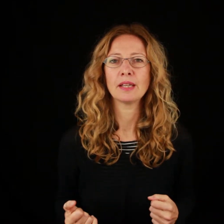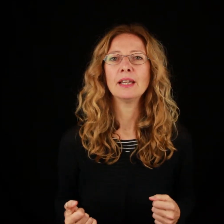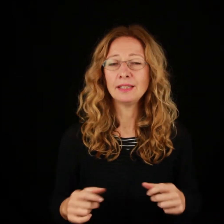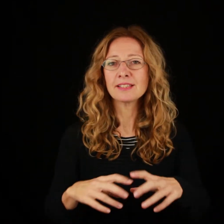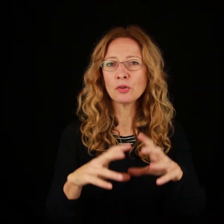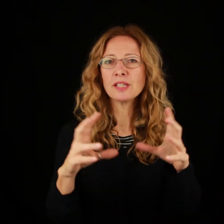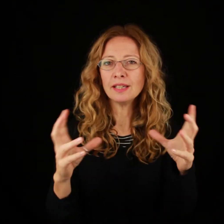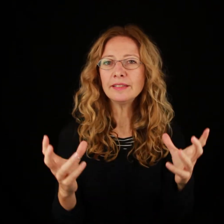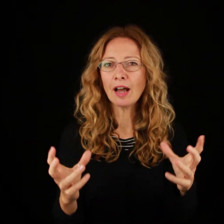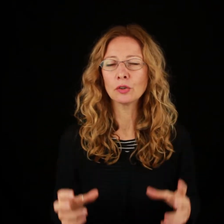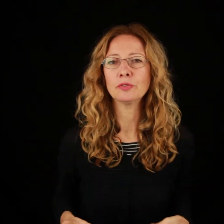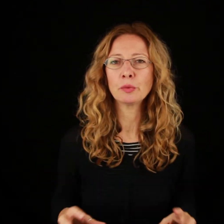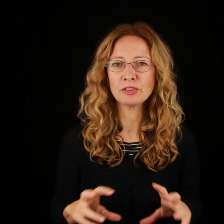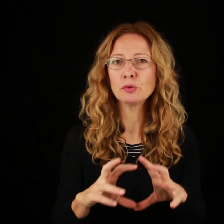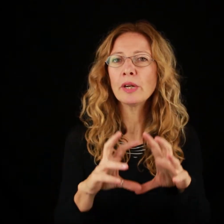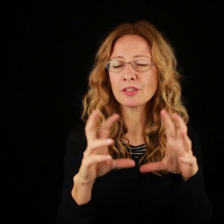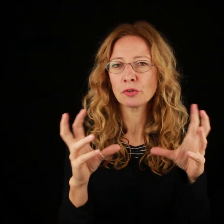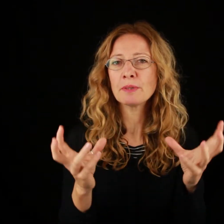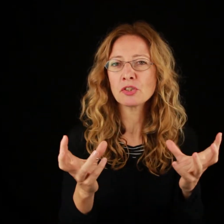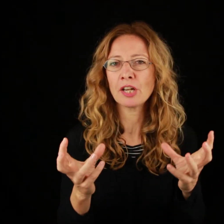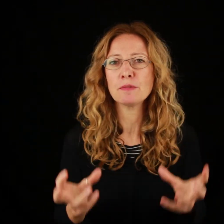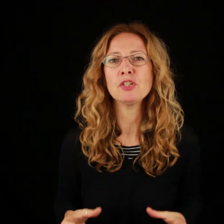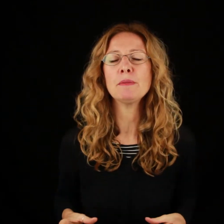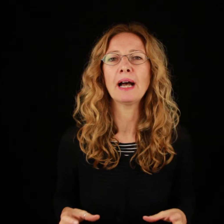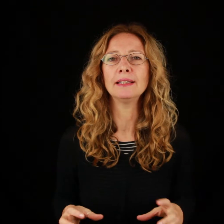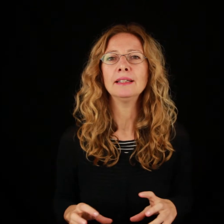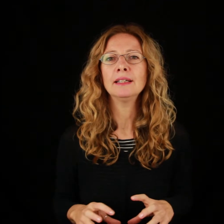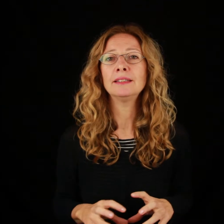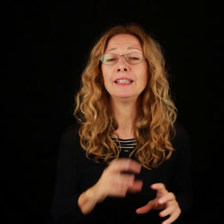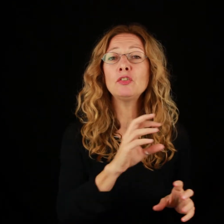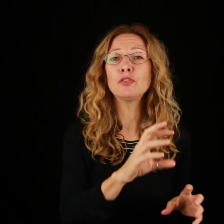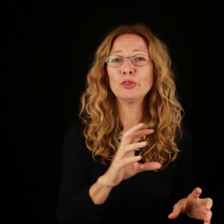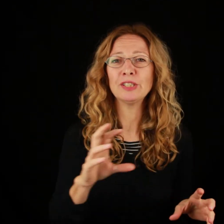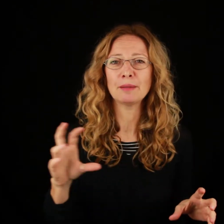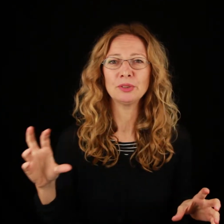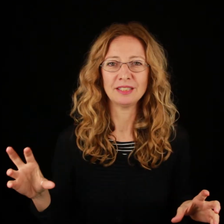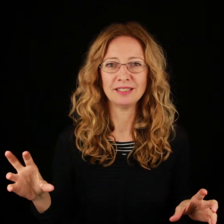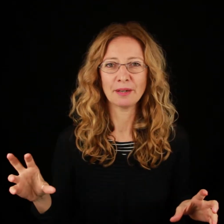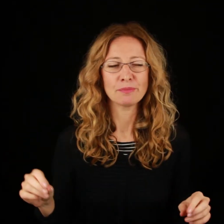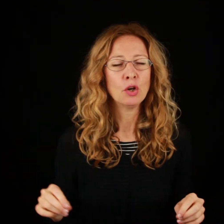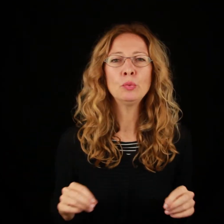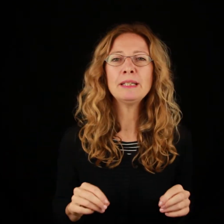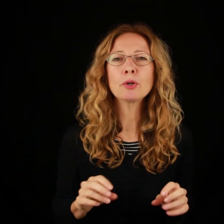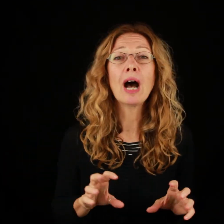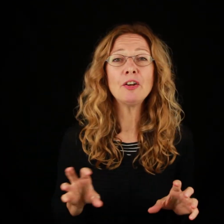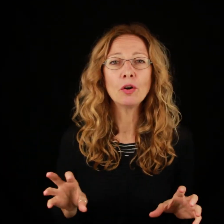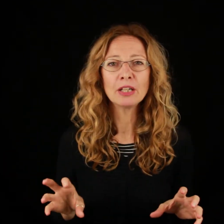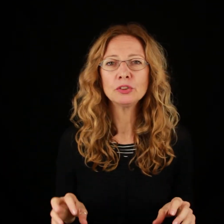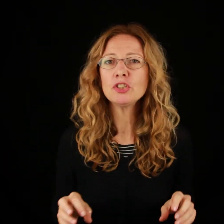Inizia così il dialogo fra questi due che sono i personaggi principali del Fondo della bottiglia, un libro anomalo di